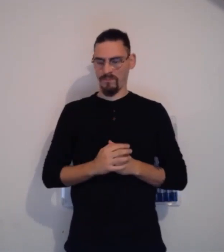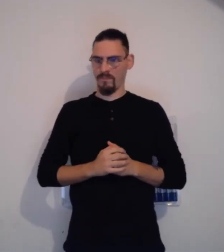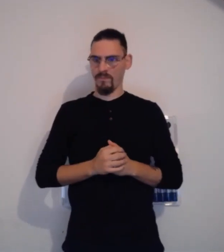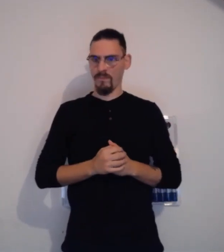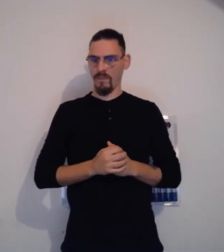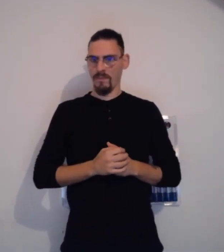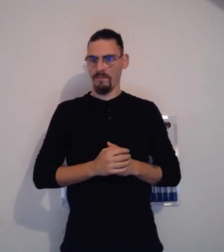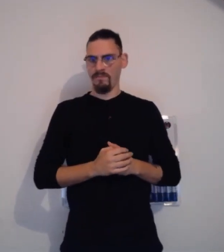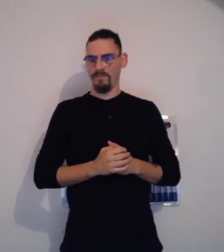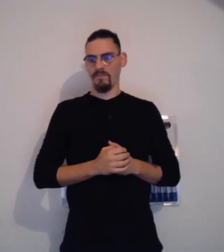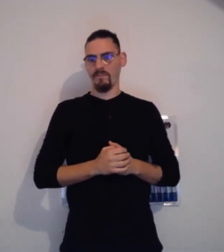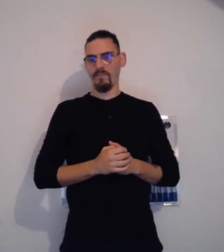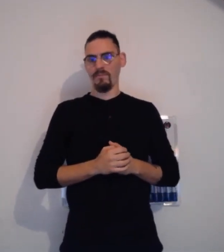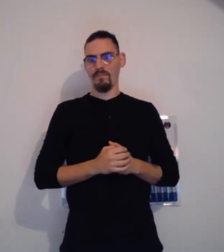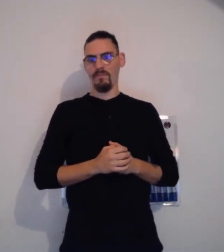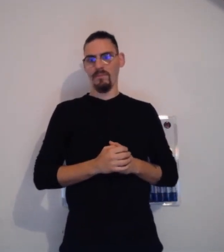qu y quelque chose.